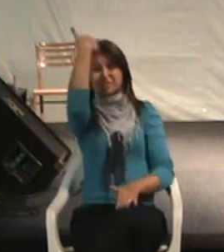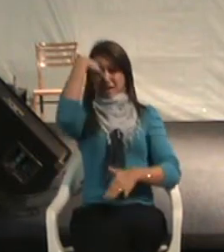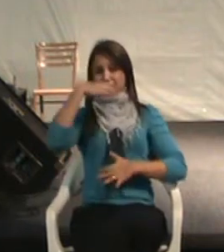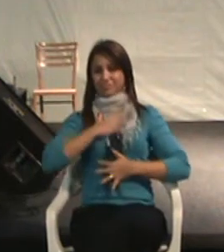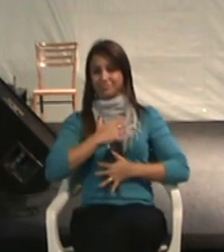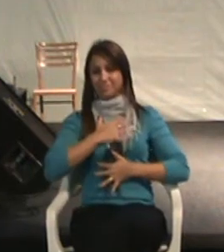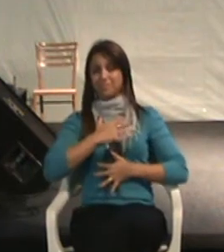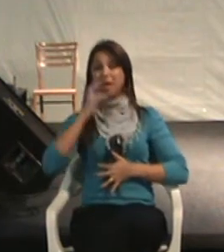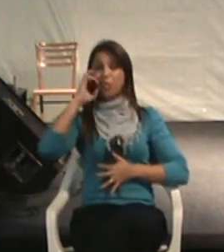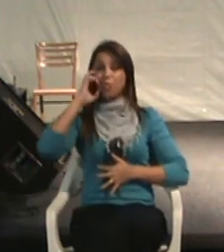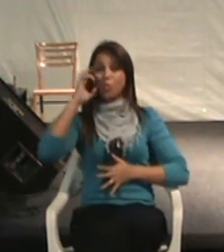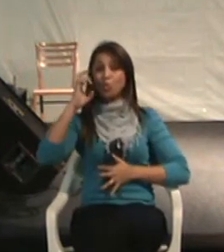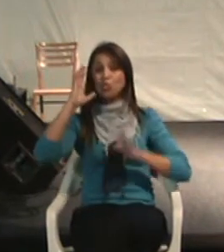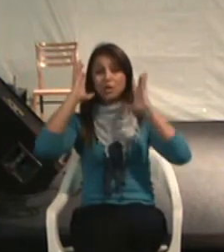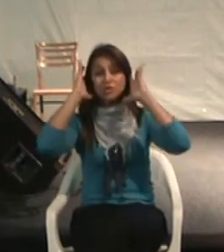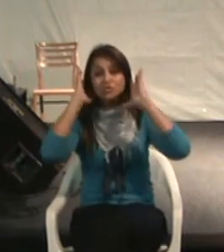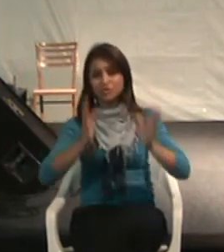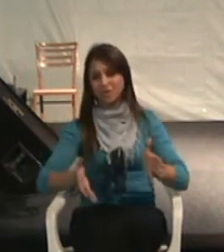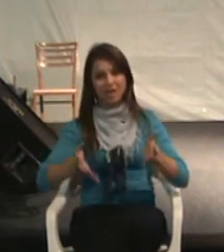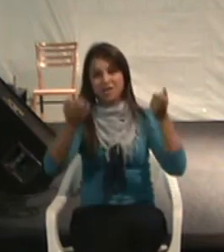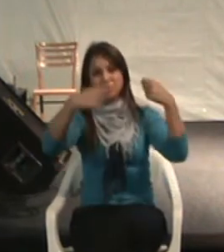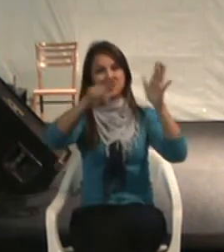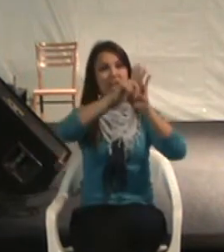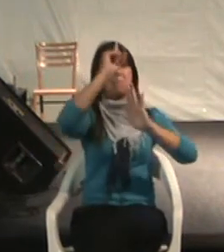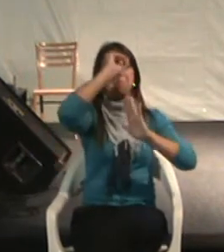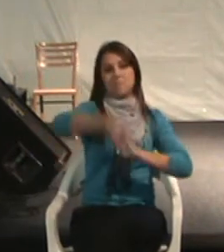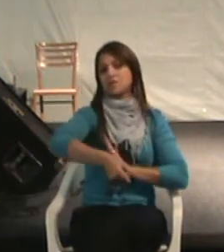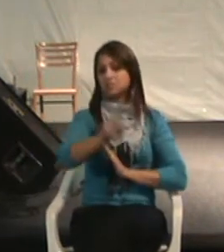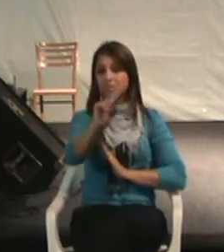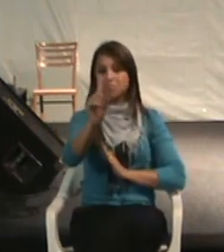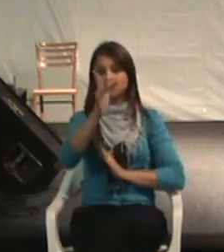do povo e não precisa de lei para regulamentar.